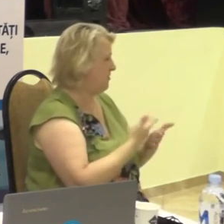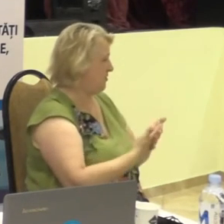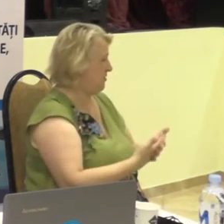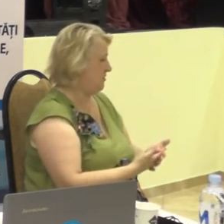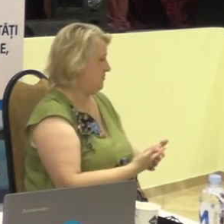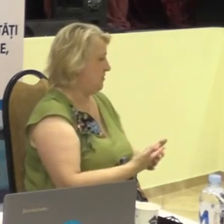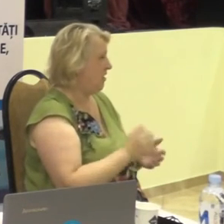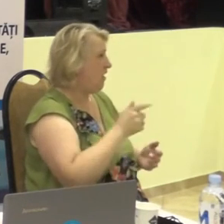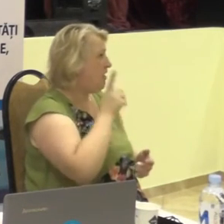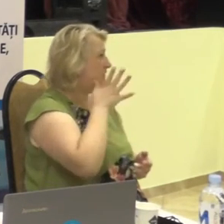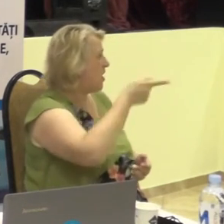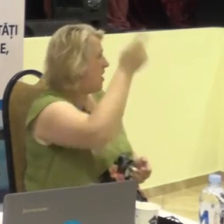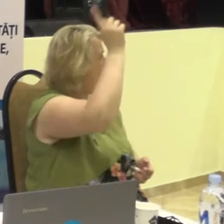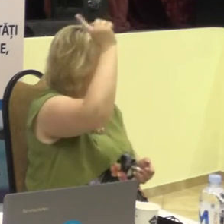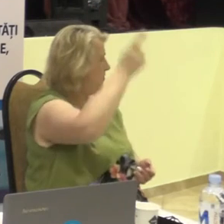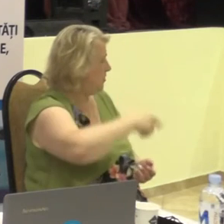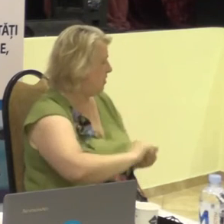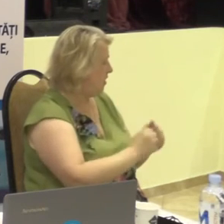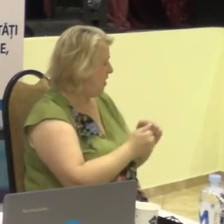teatră.